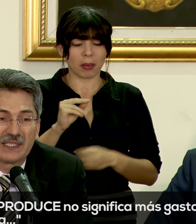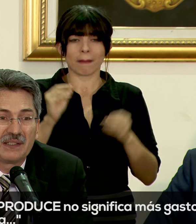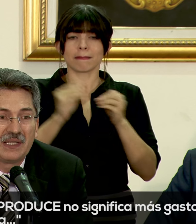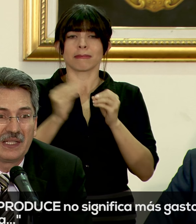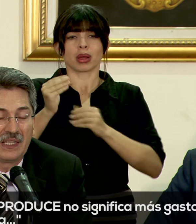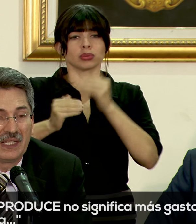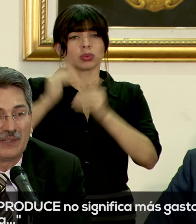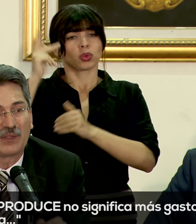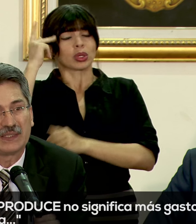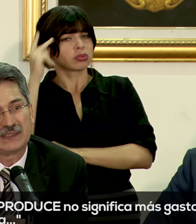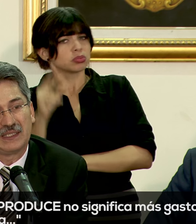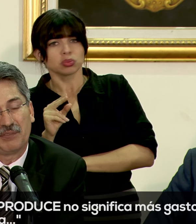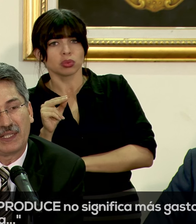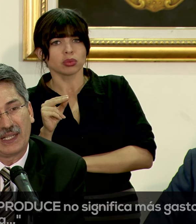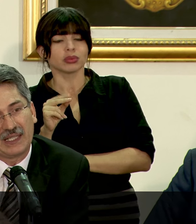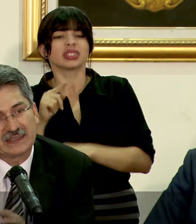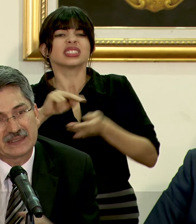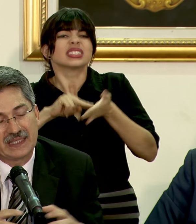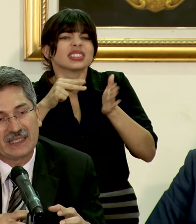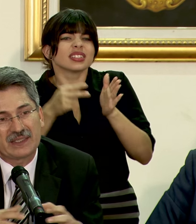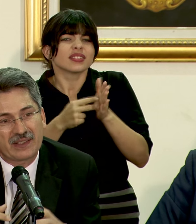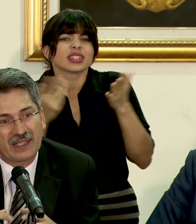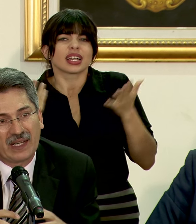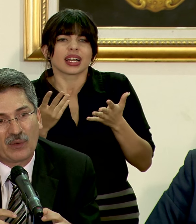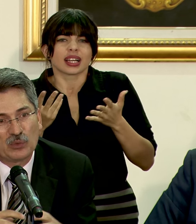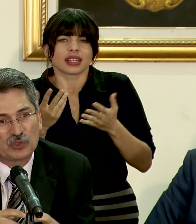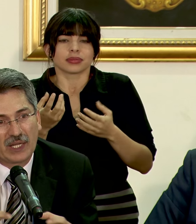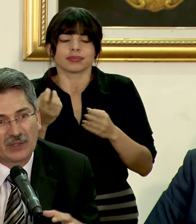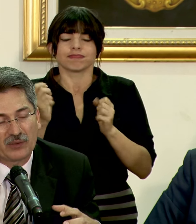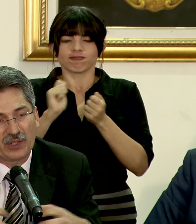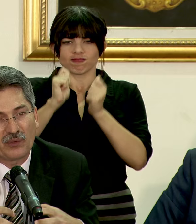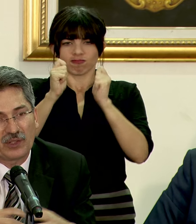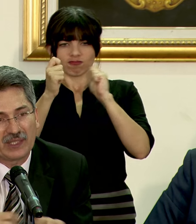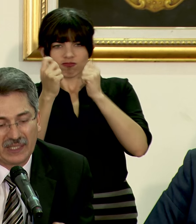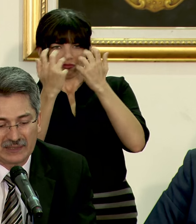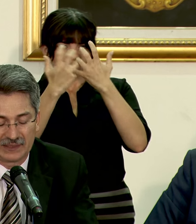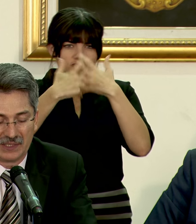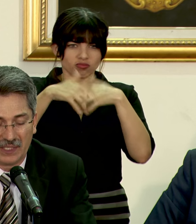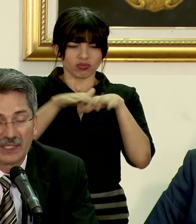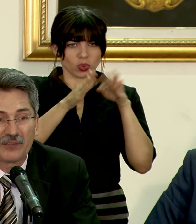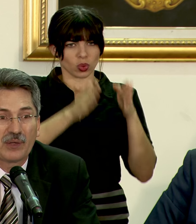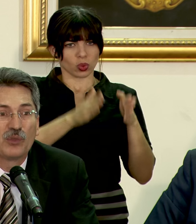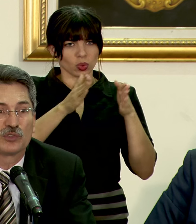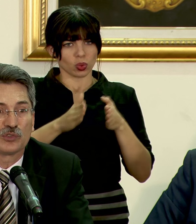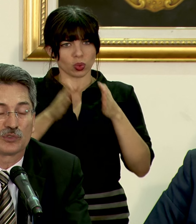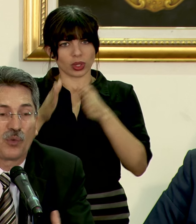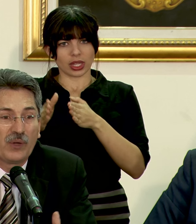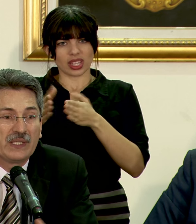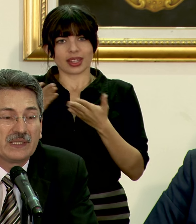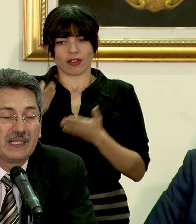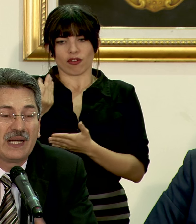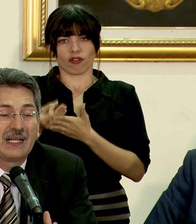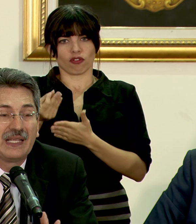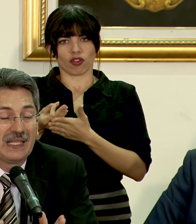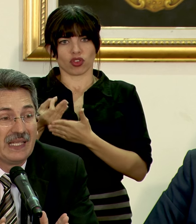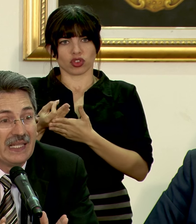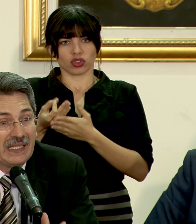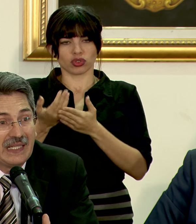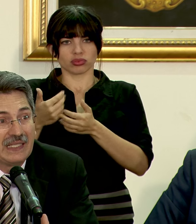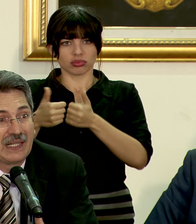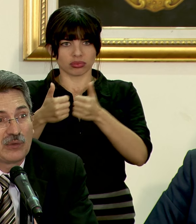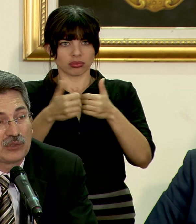burocracia y lo que significa es sí reajustar o reordenar recursos. Hoy en día